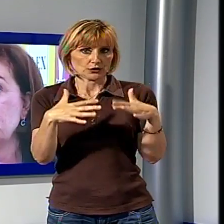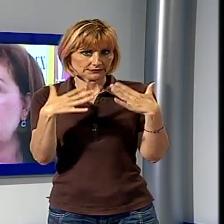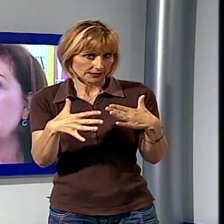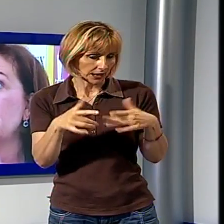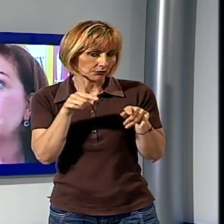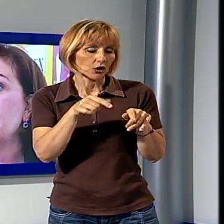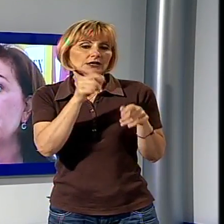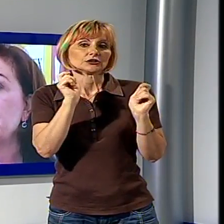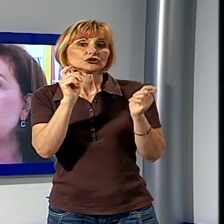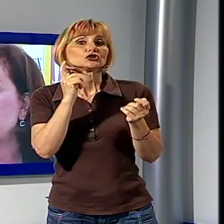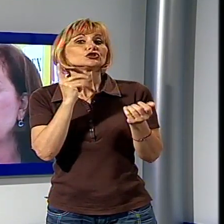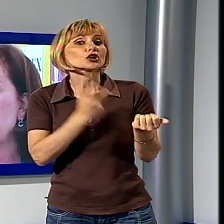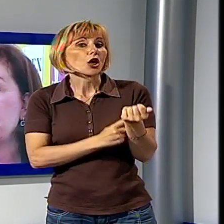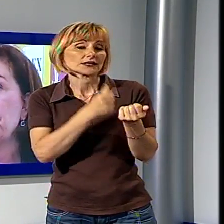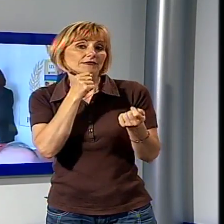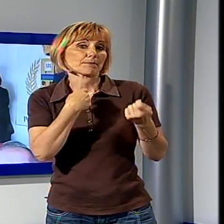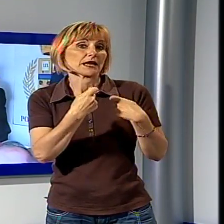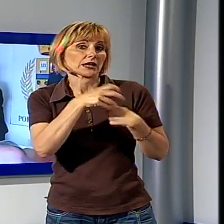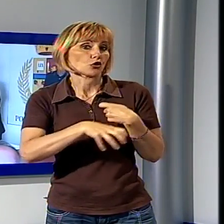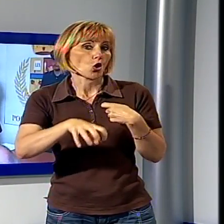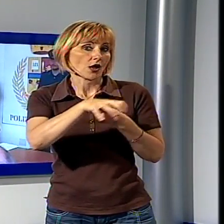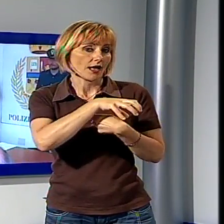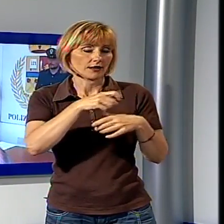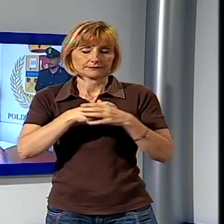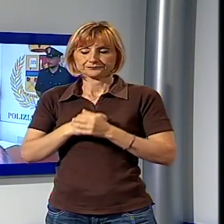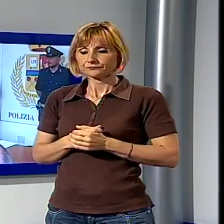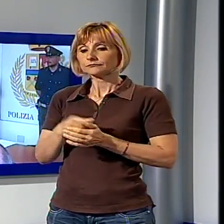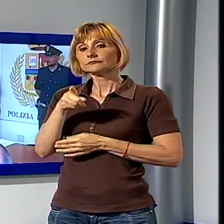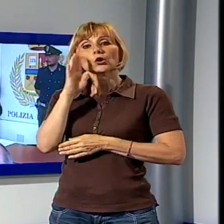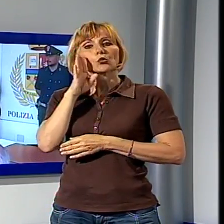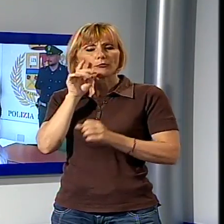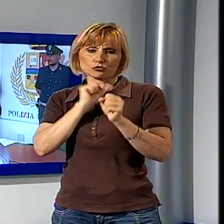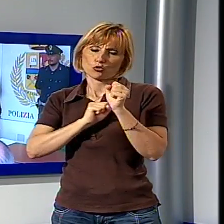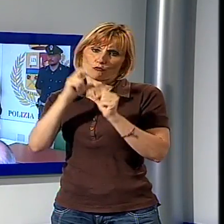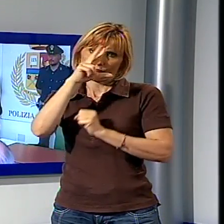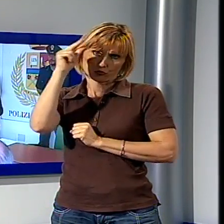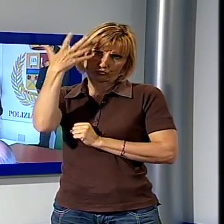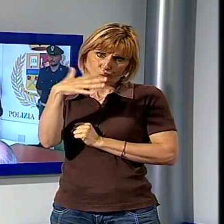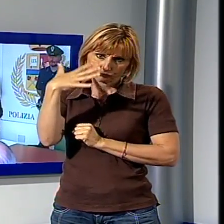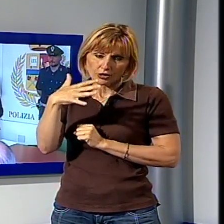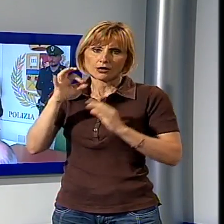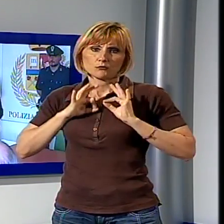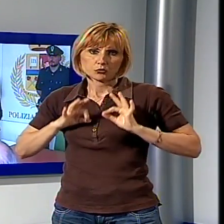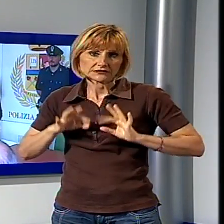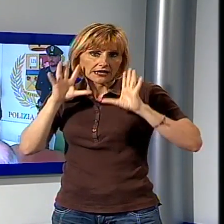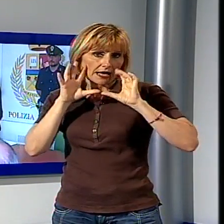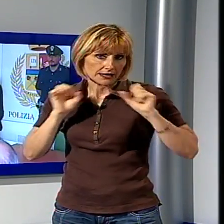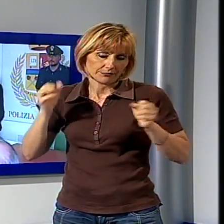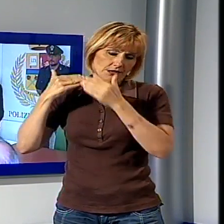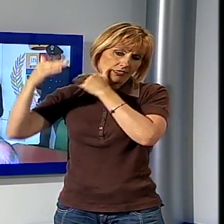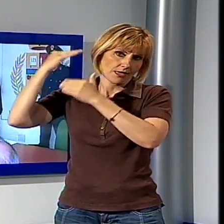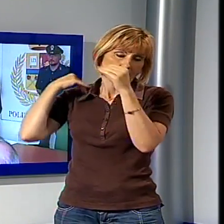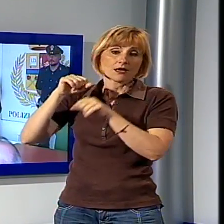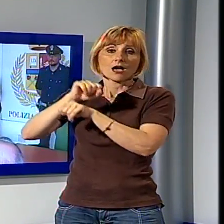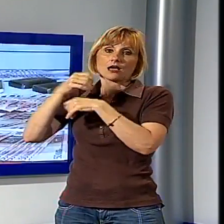che era destinata al mercato locale lo spacciatore noto alle forze dell'ordine per i suoi precedenti era stato